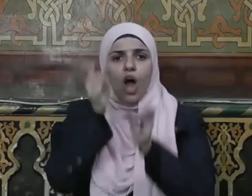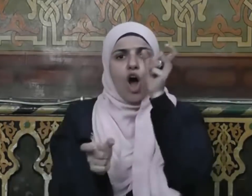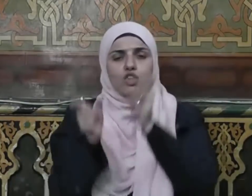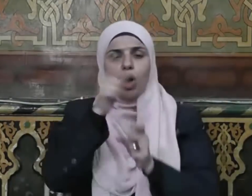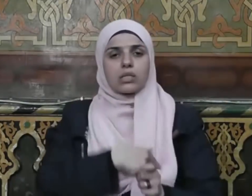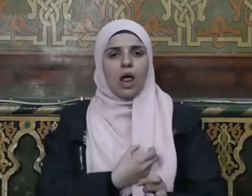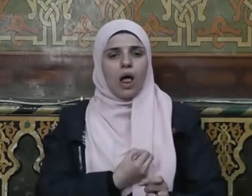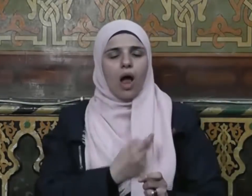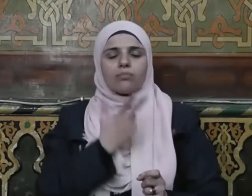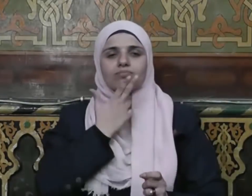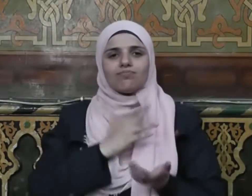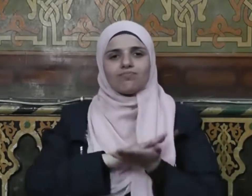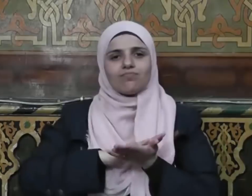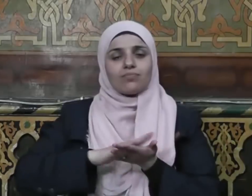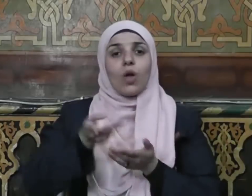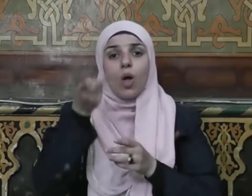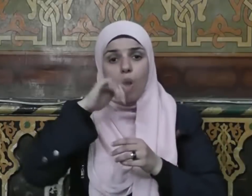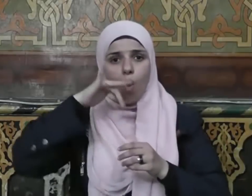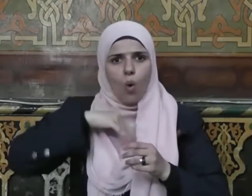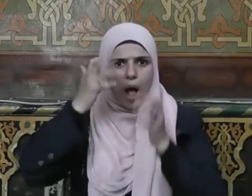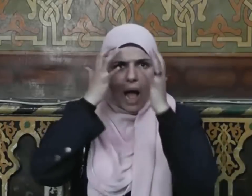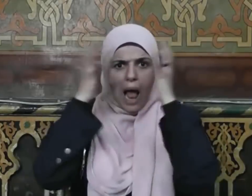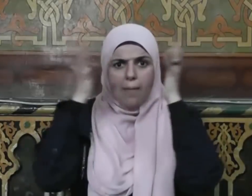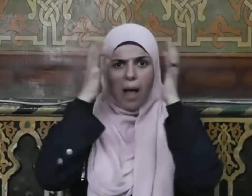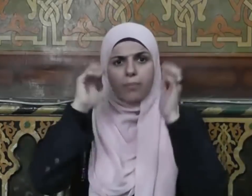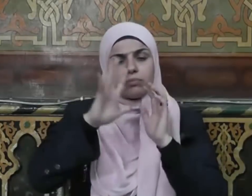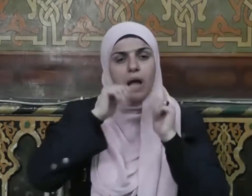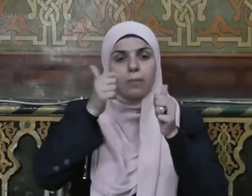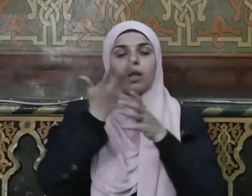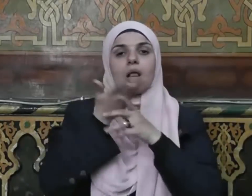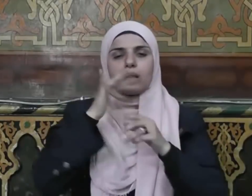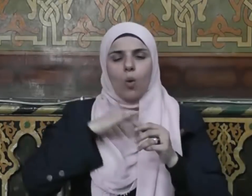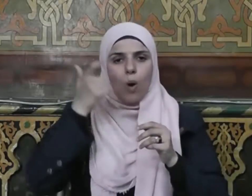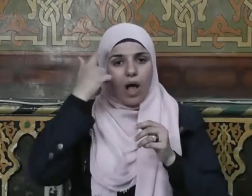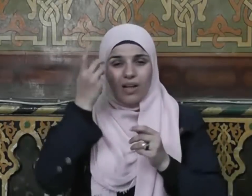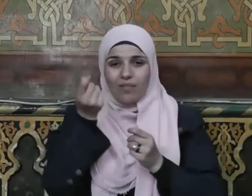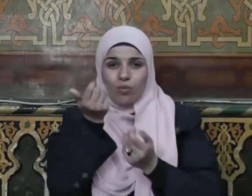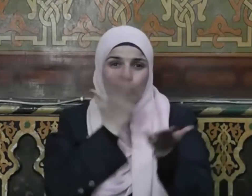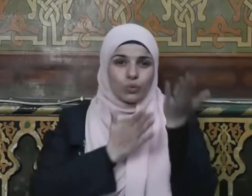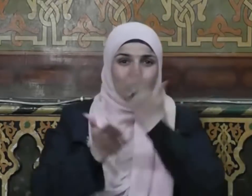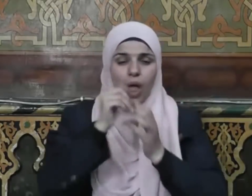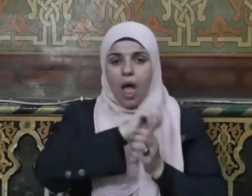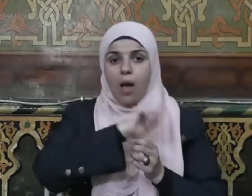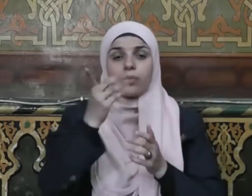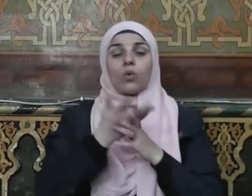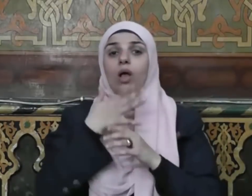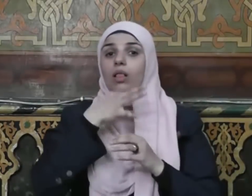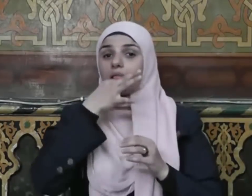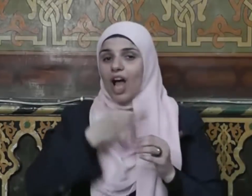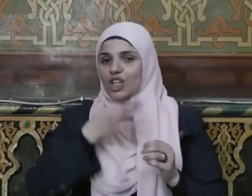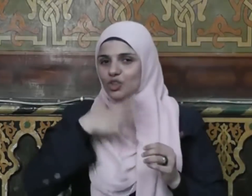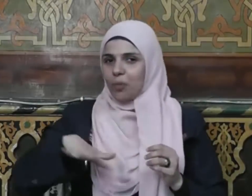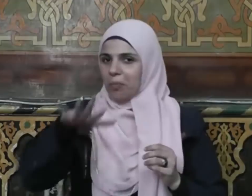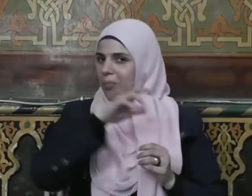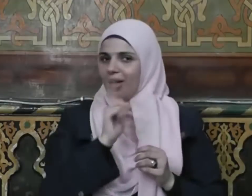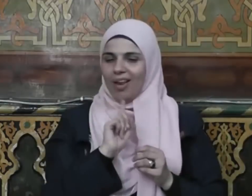الأمة قلوبا وأعمقها علما وأقلها تكلفا ولا عجب في ذلك